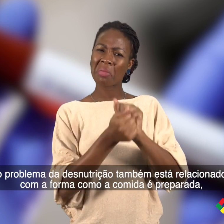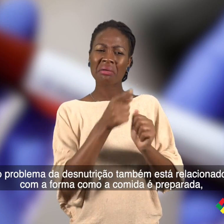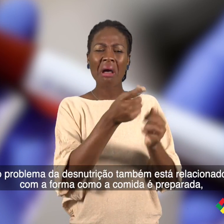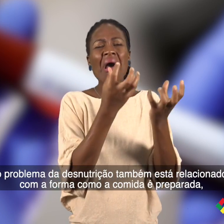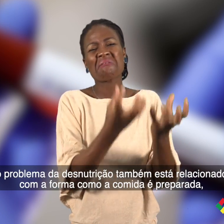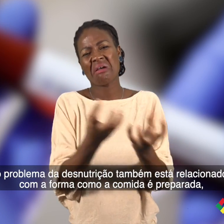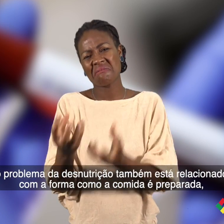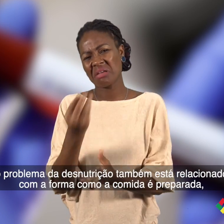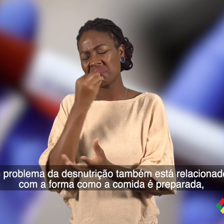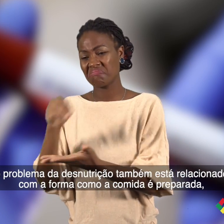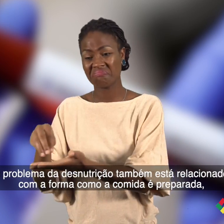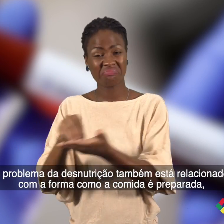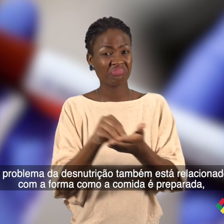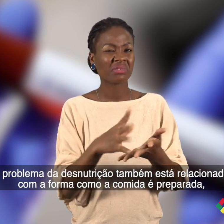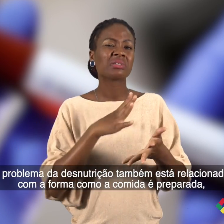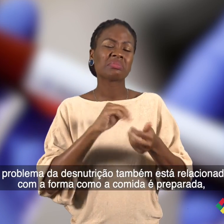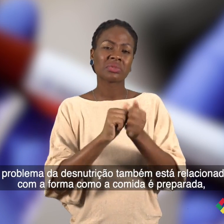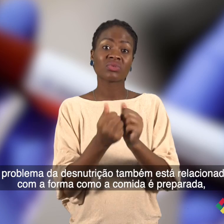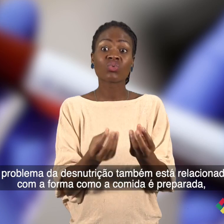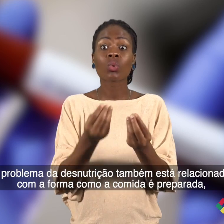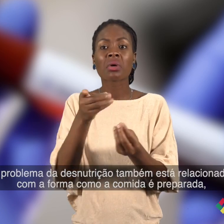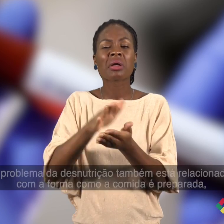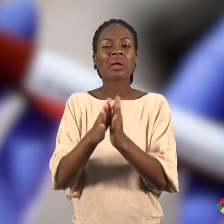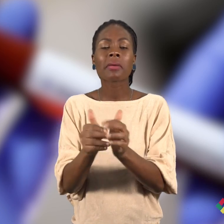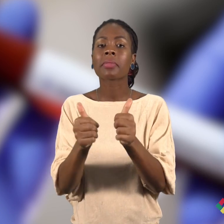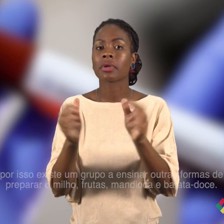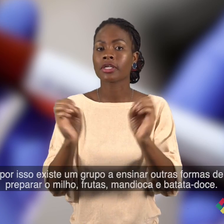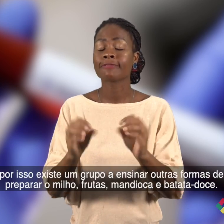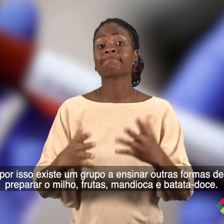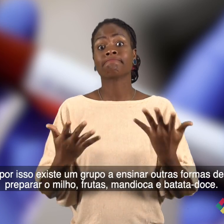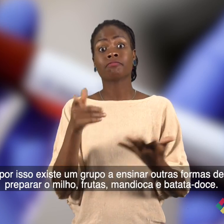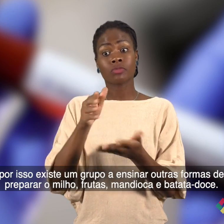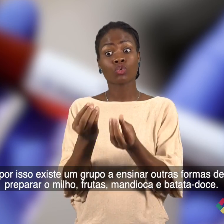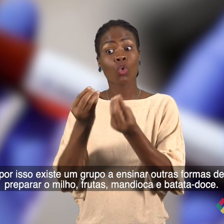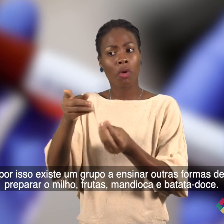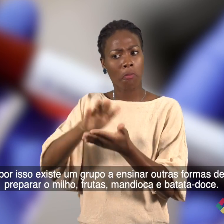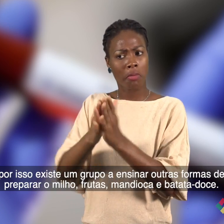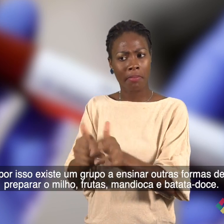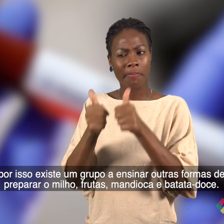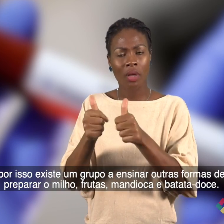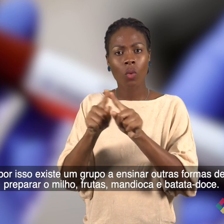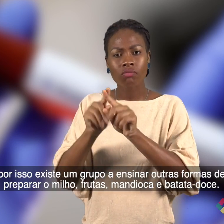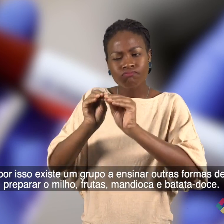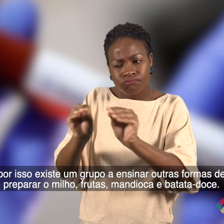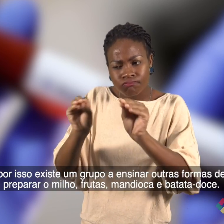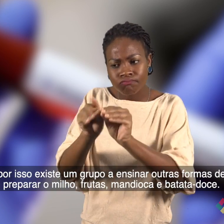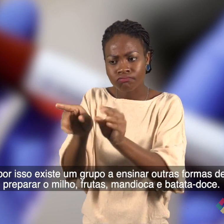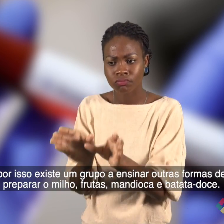também está relacionado com a forma como a comida é preparada. Por isso, existe um grupo a ensinar outras formas de